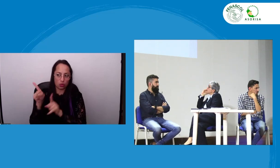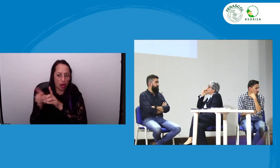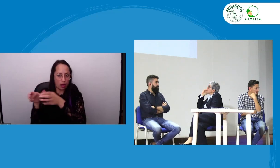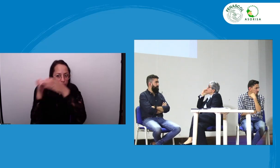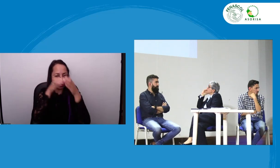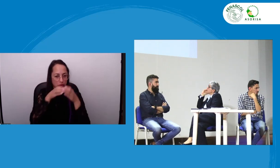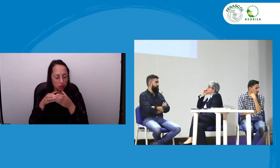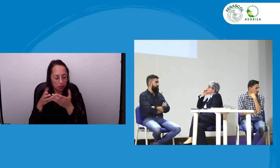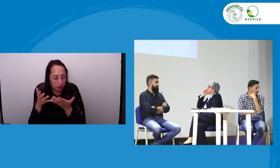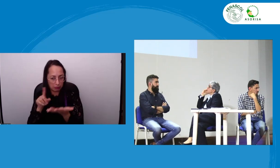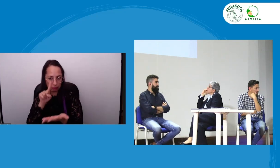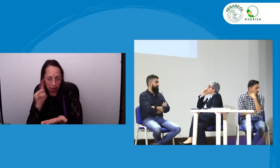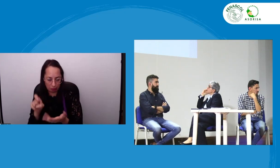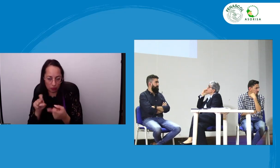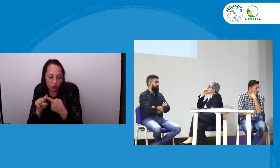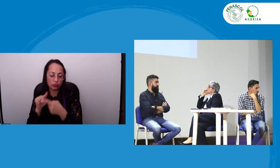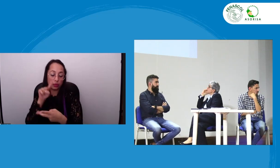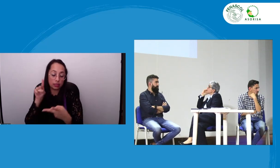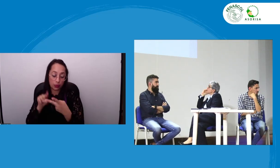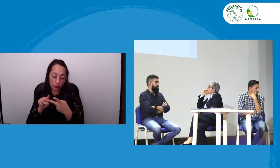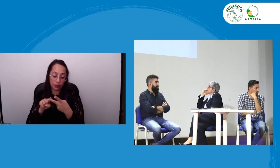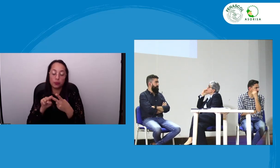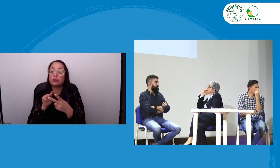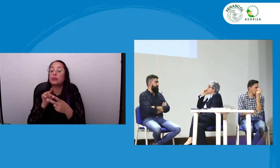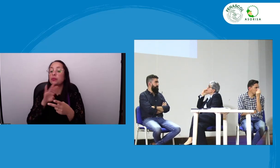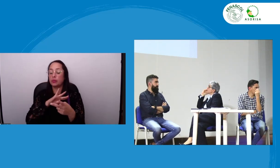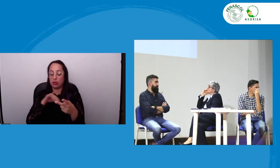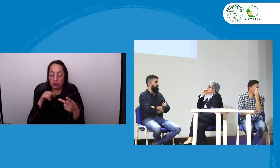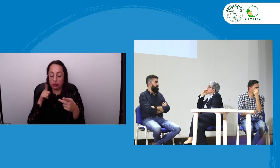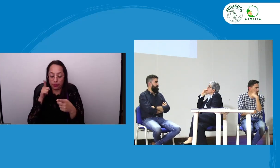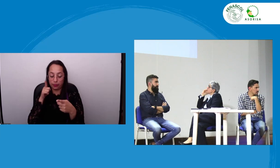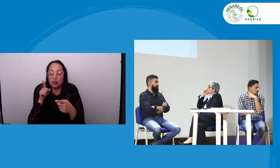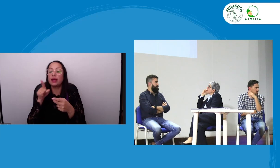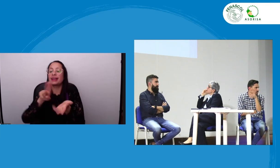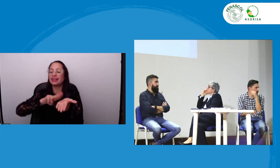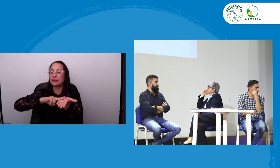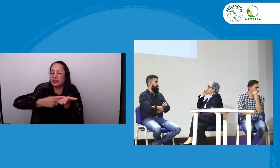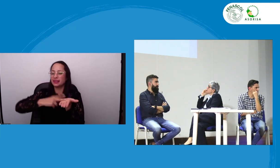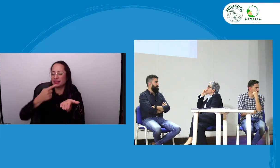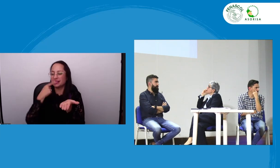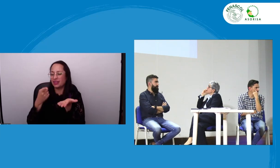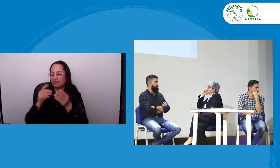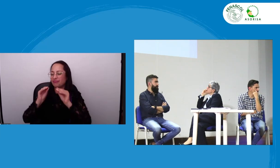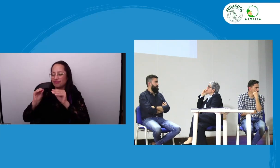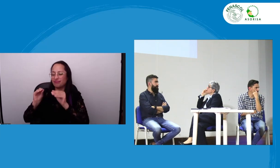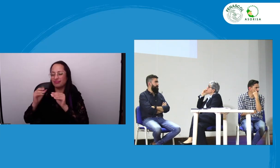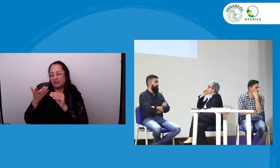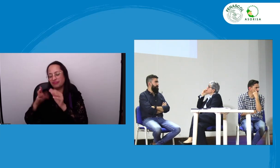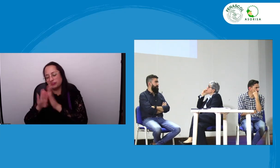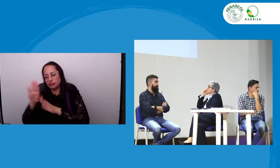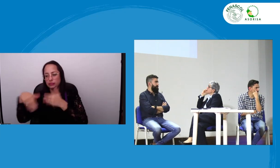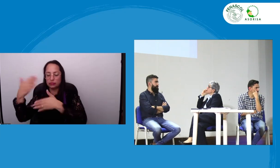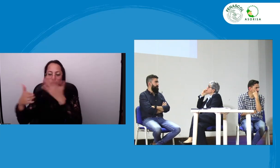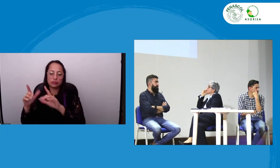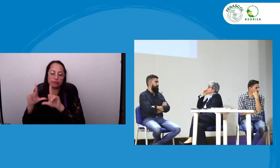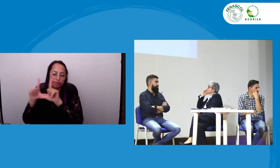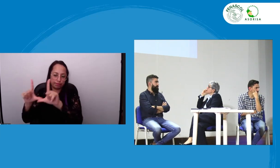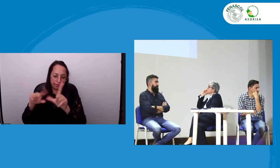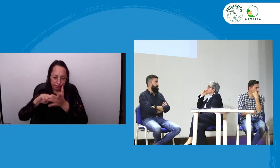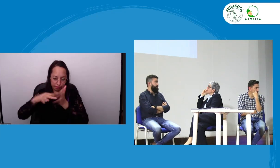es muy importante crear esos contenidos legislativos en lengua de señas colombiana y además en relación con la formación de intérprete dicen